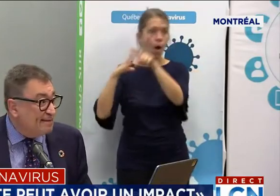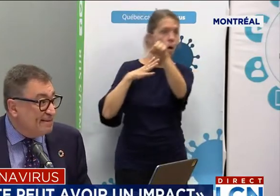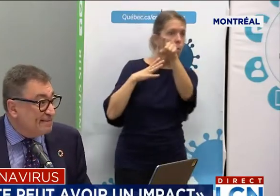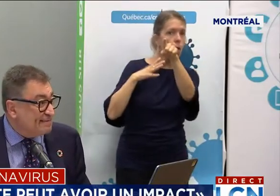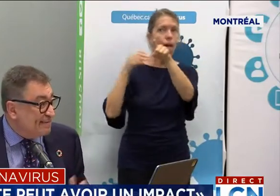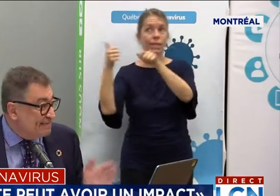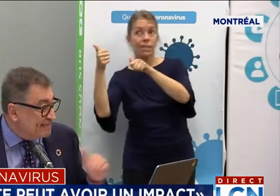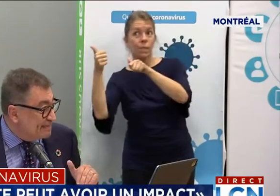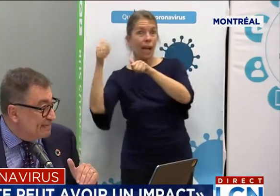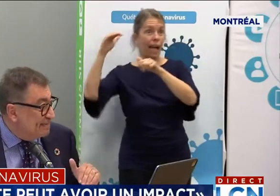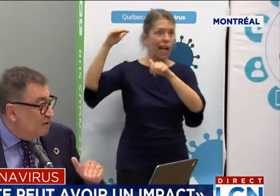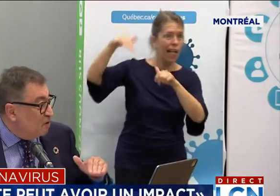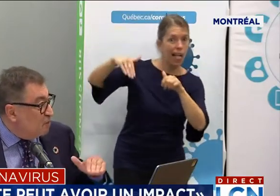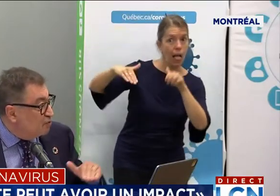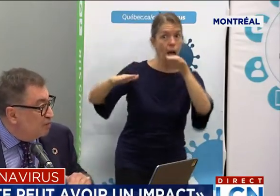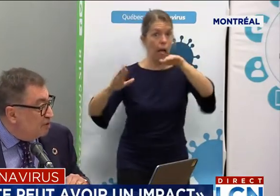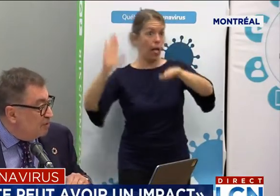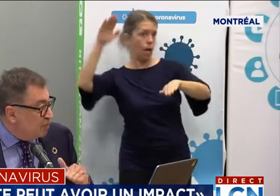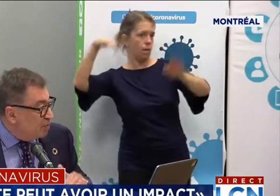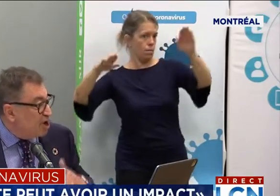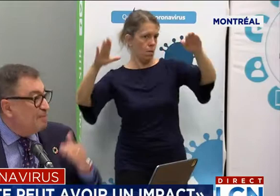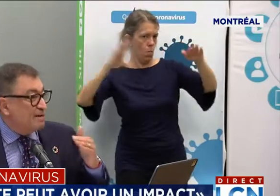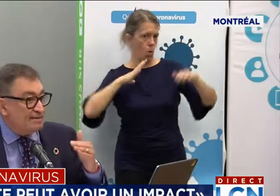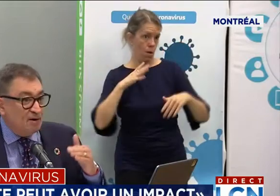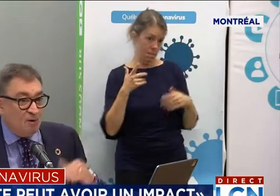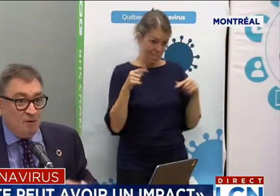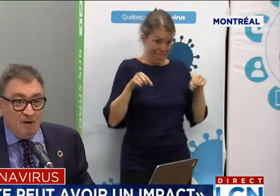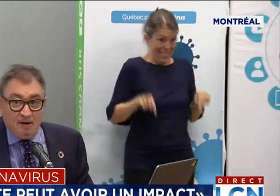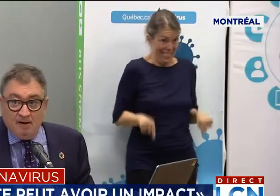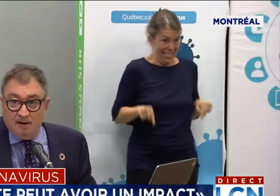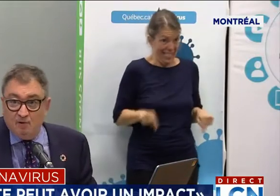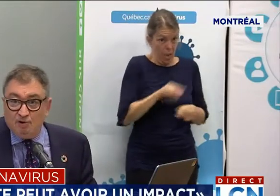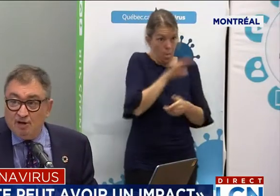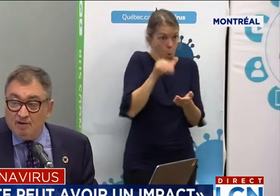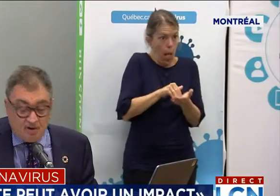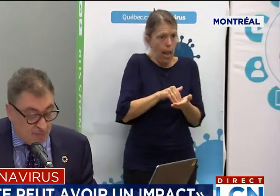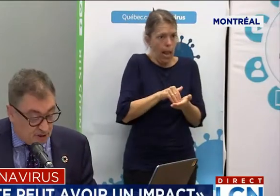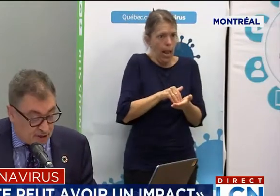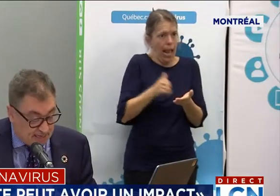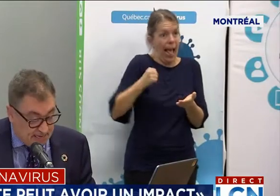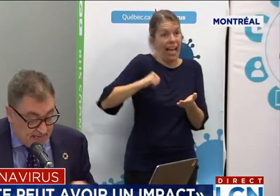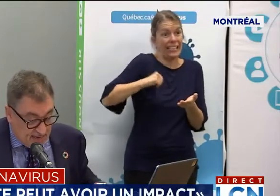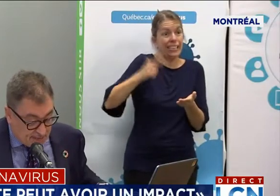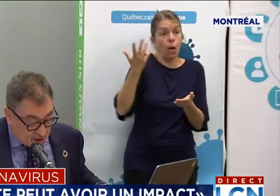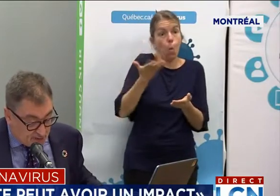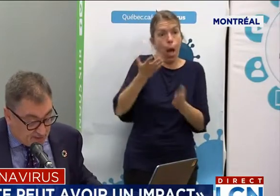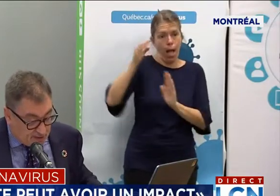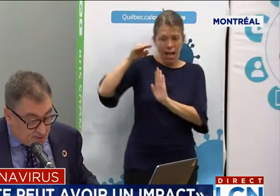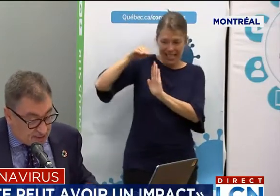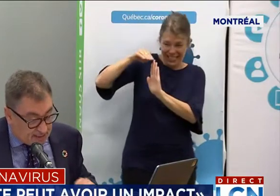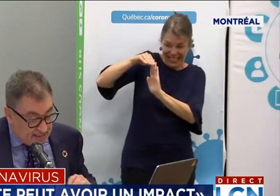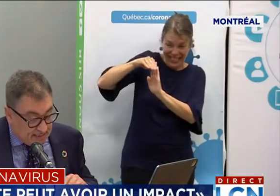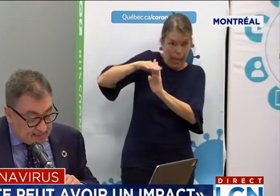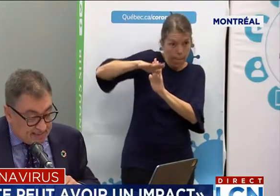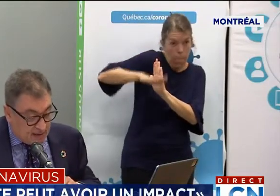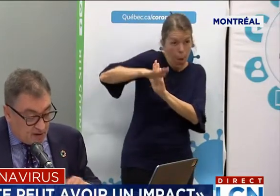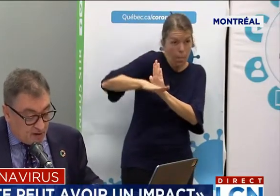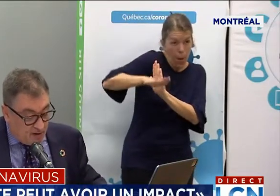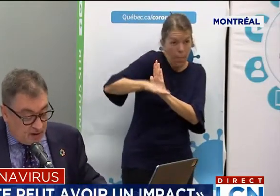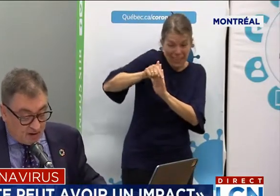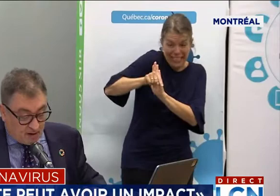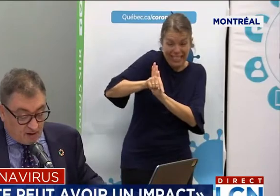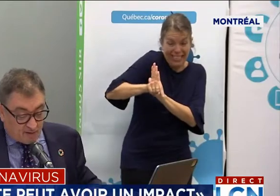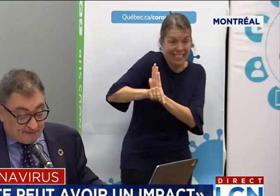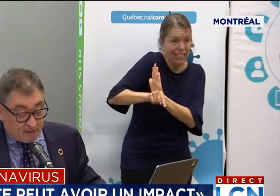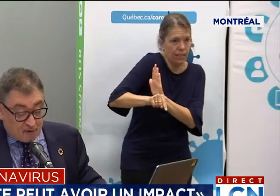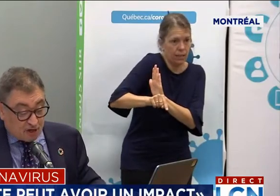pour maintenir celle-ci au plus bas, pour ne pas commencer haut l'automne prochain. Puis, ce que je voulais vous dire aussi, c'est qu